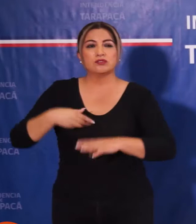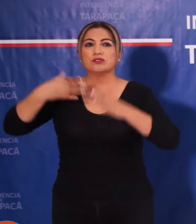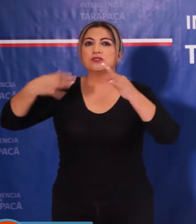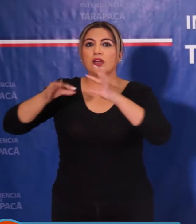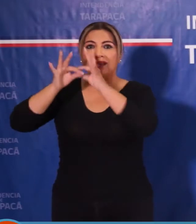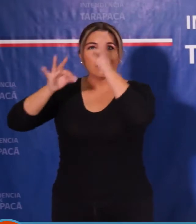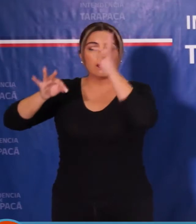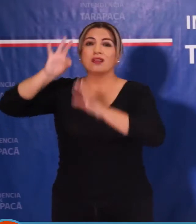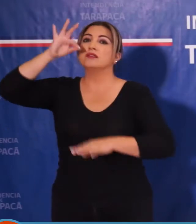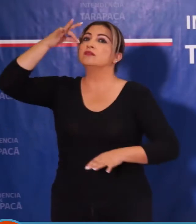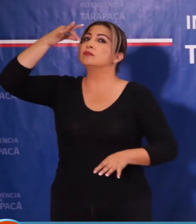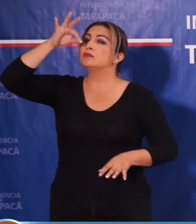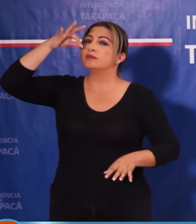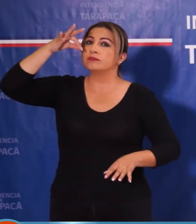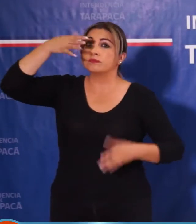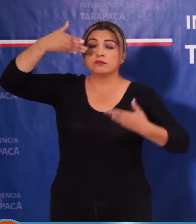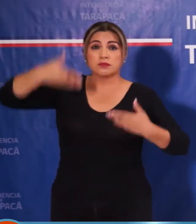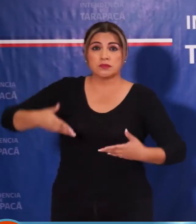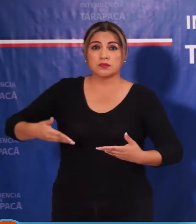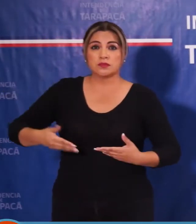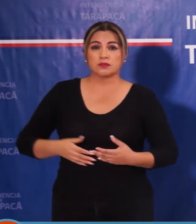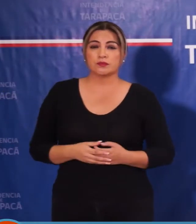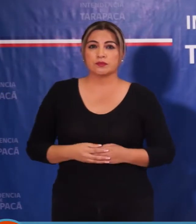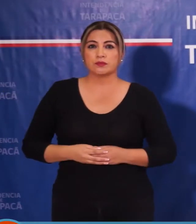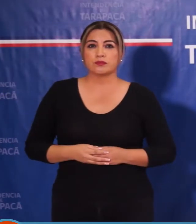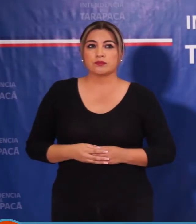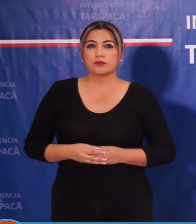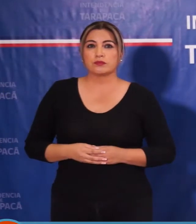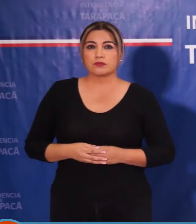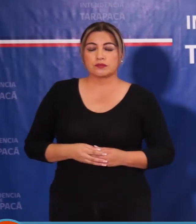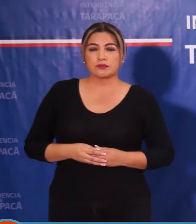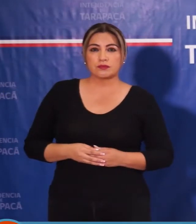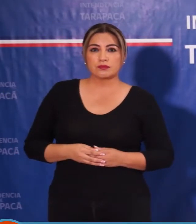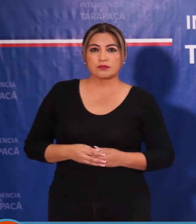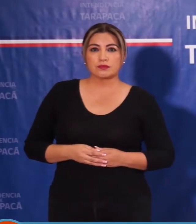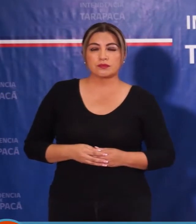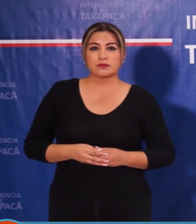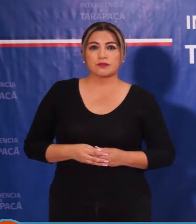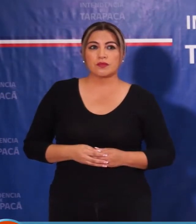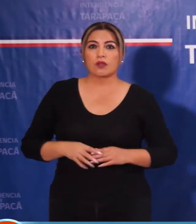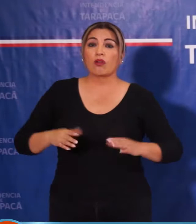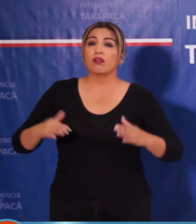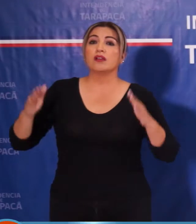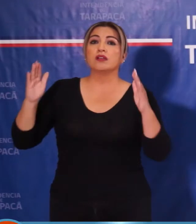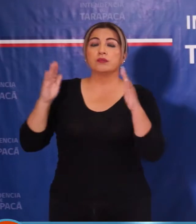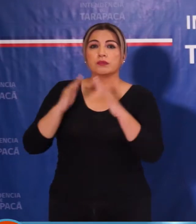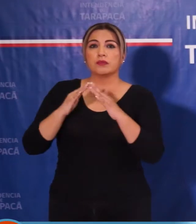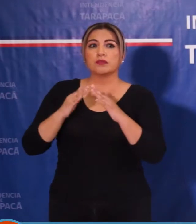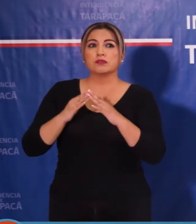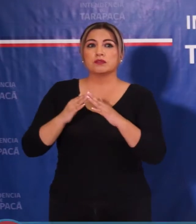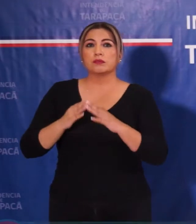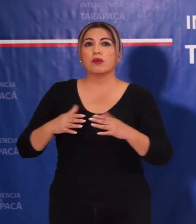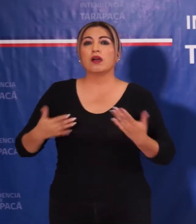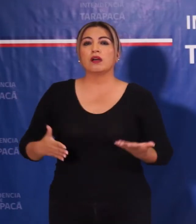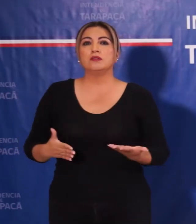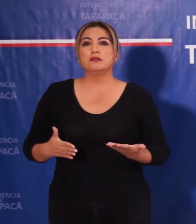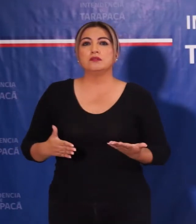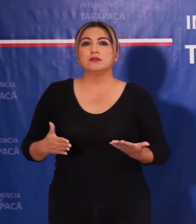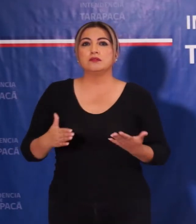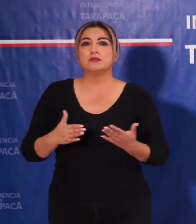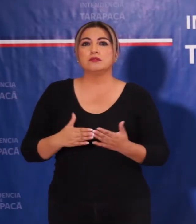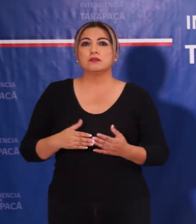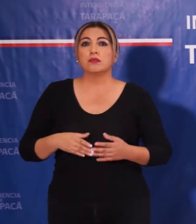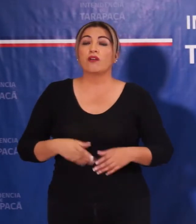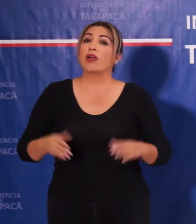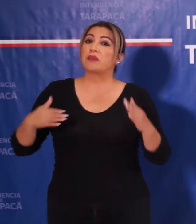COVID-19 de tal manera que luego me voy a mi hogar para poder hacer reposo hasta tener